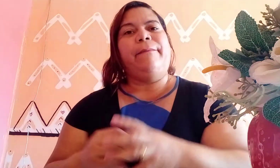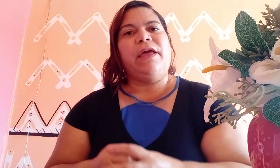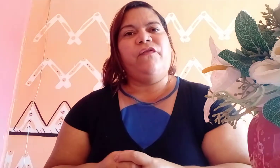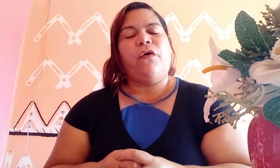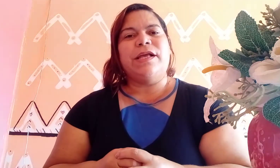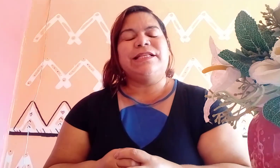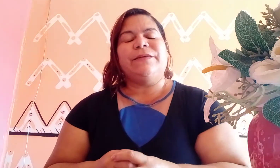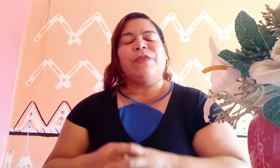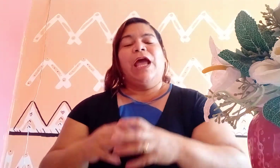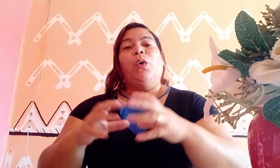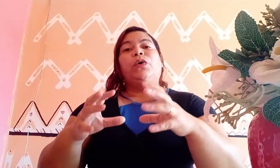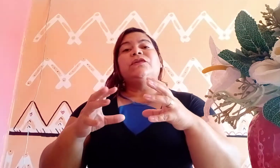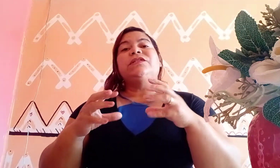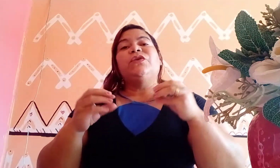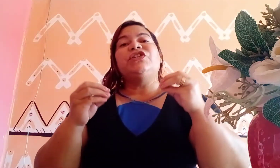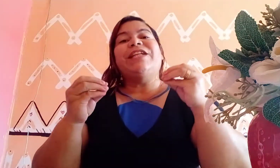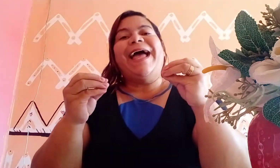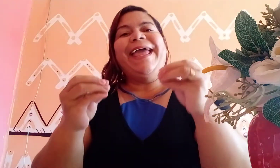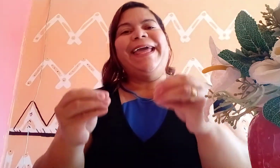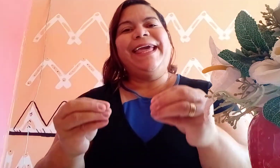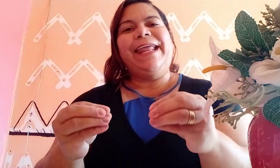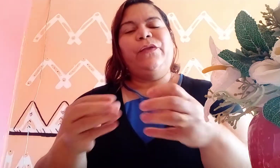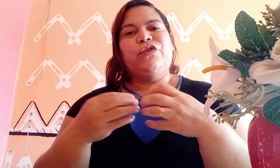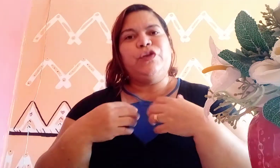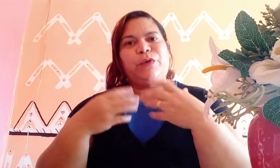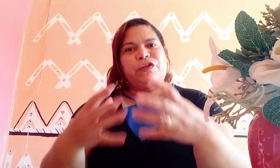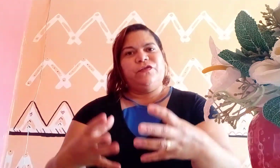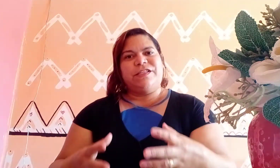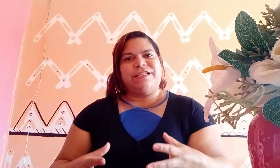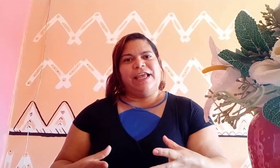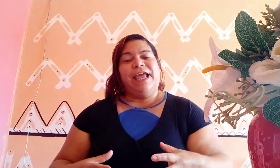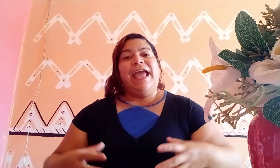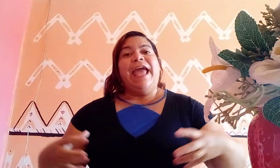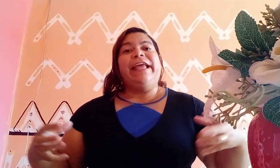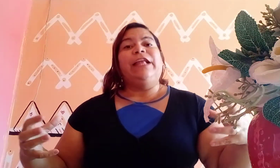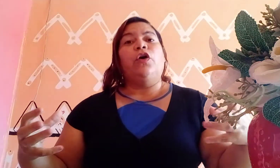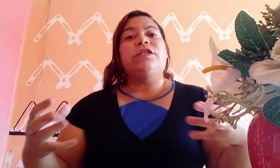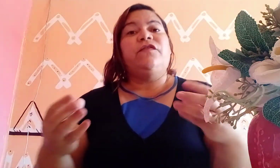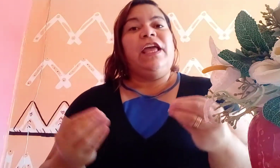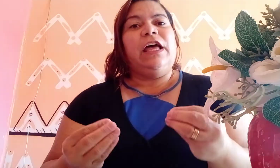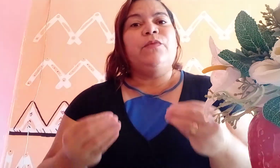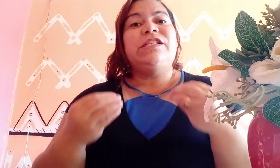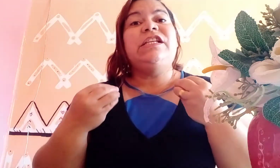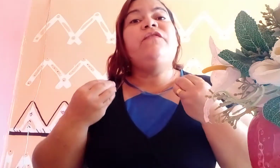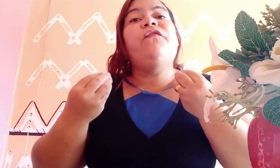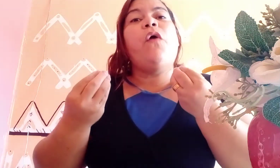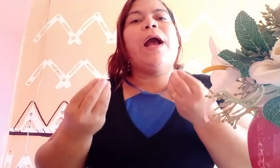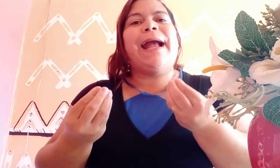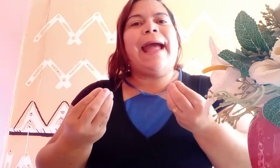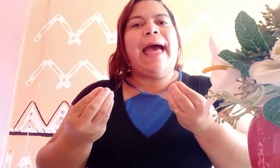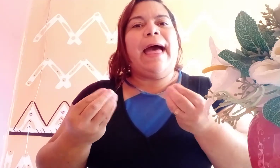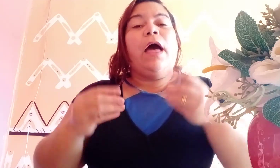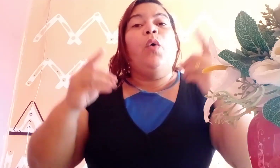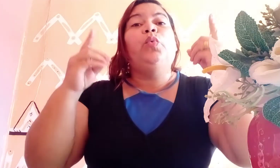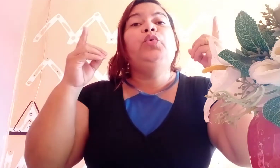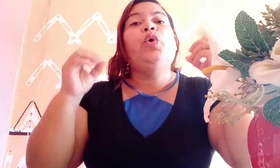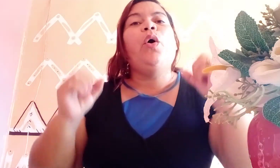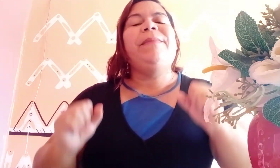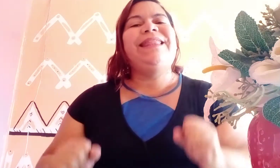O que o Senhor está requerendo de mim e de você é que nós venhamos invocar o nome